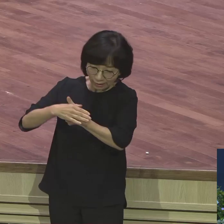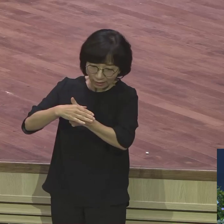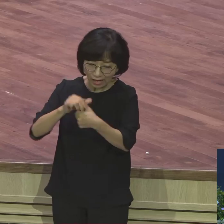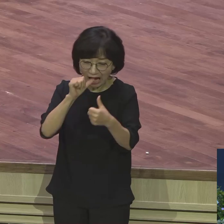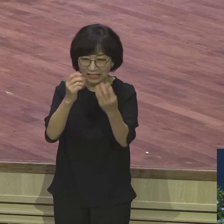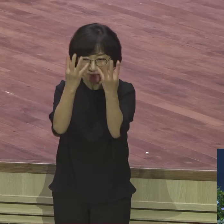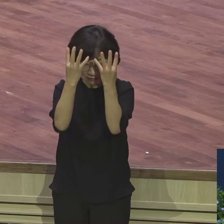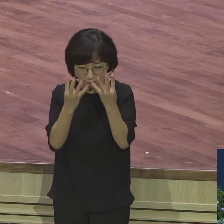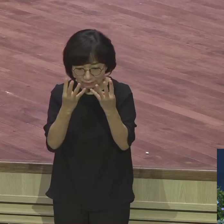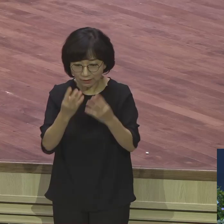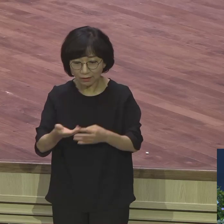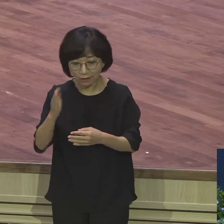형통하대요.